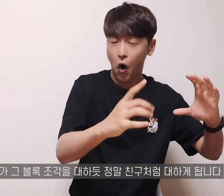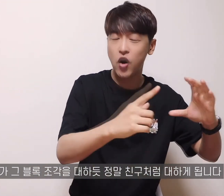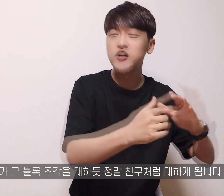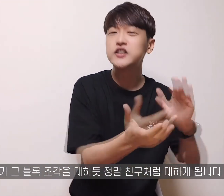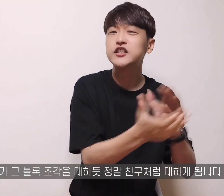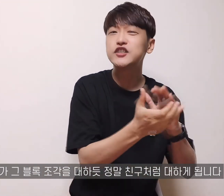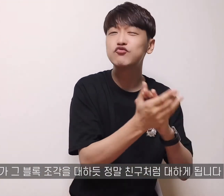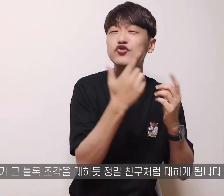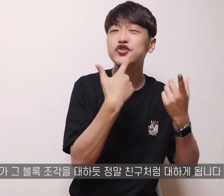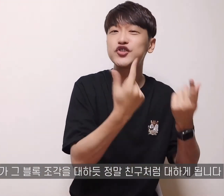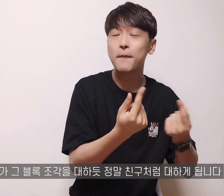대하게 됩니다